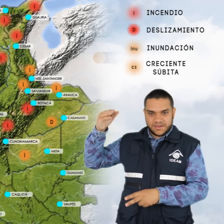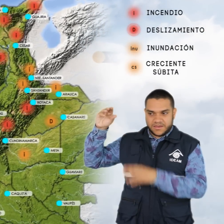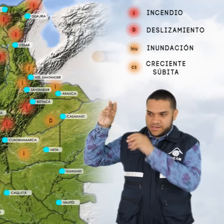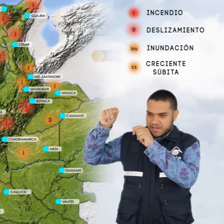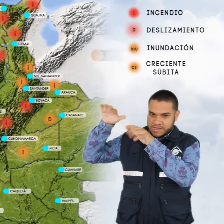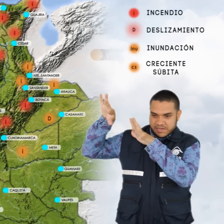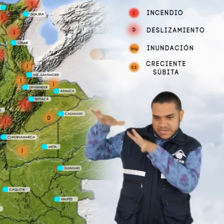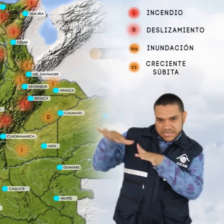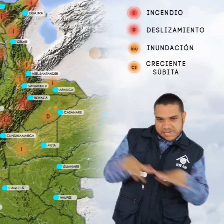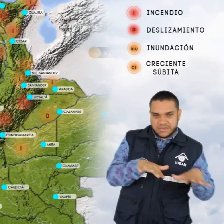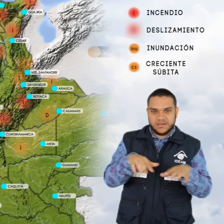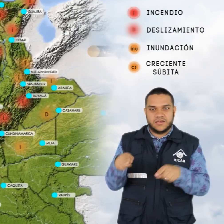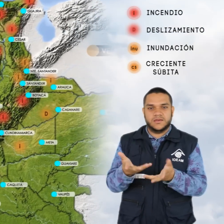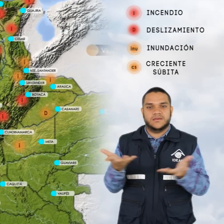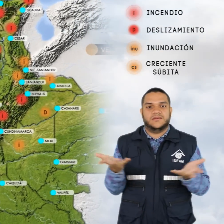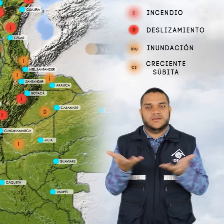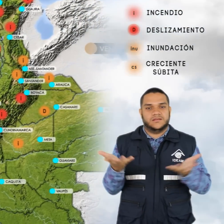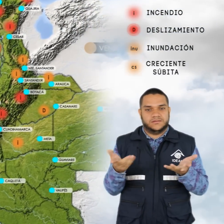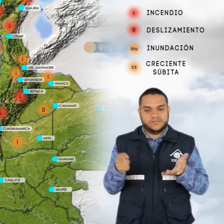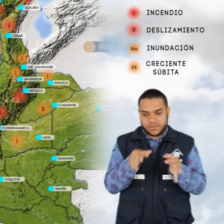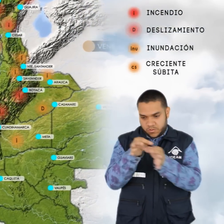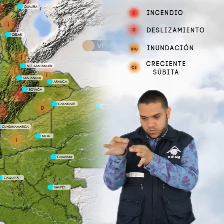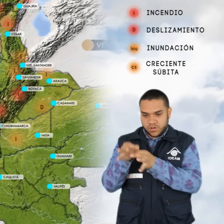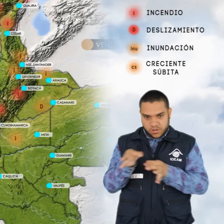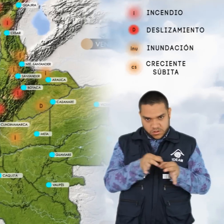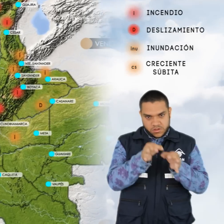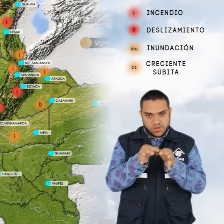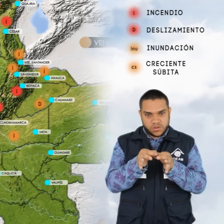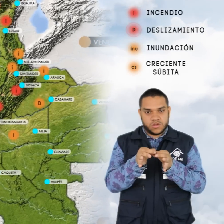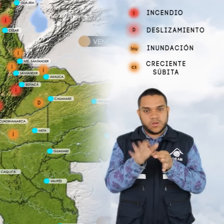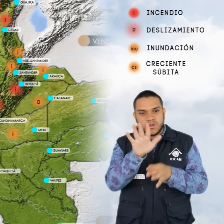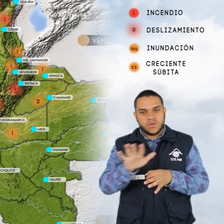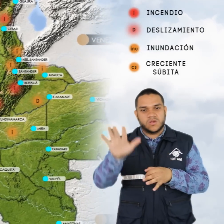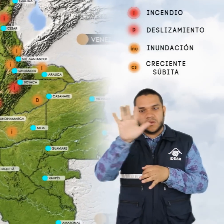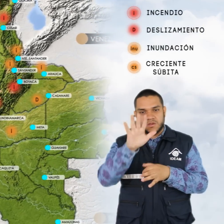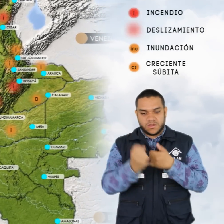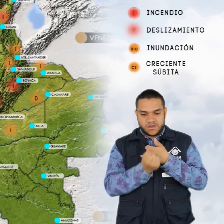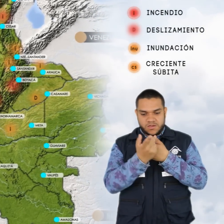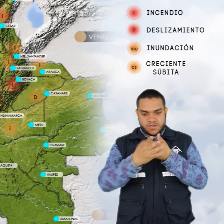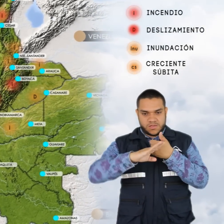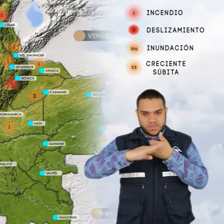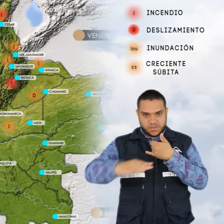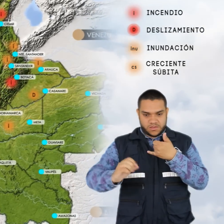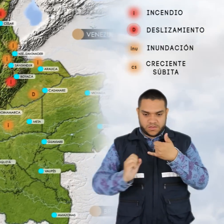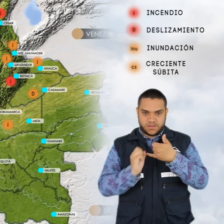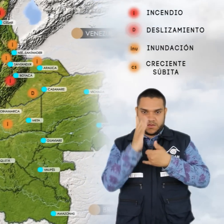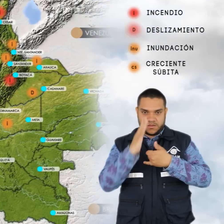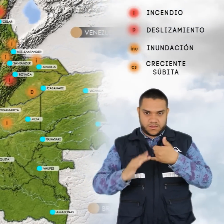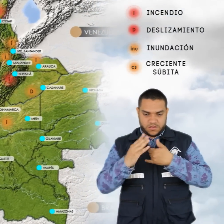inestales y de alta pendiente, localizados en algunos municipios puntuales de las regiones Andina, Pacífica y Orinoquía.